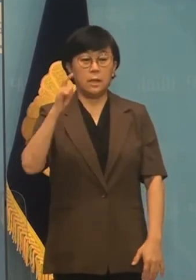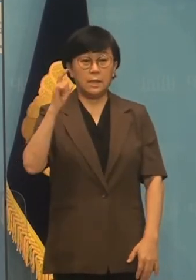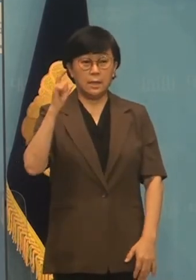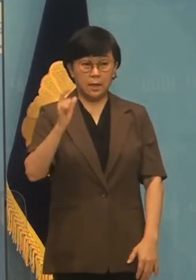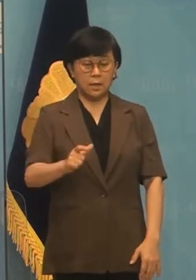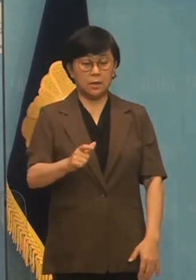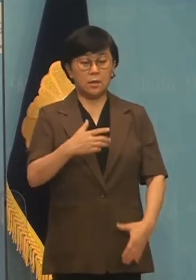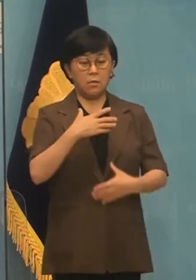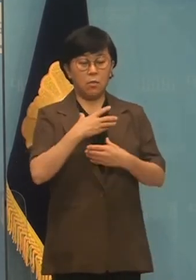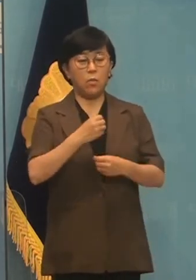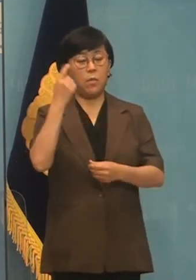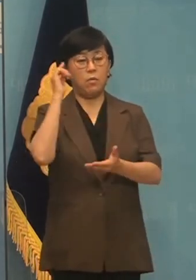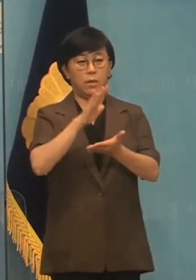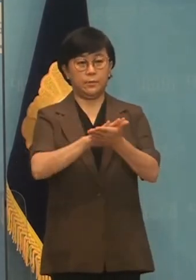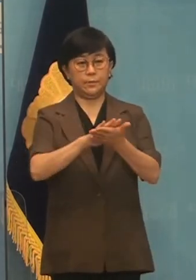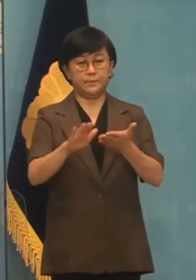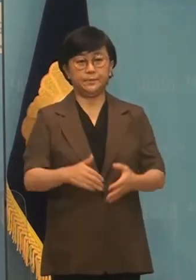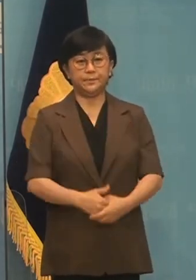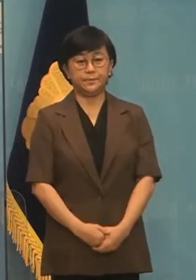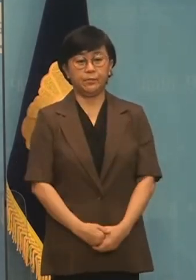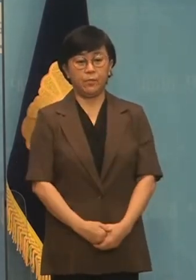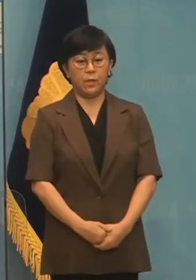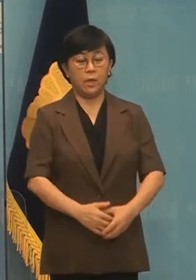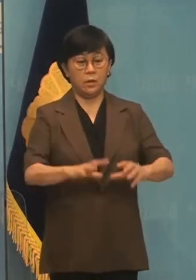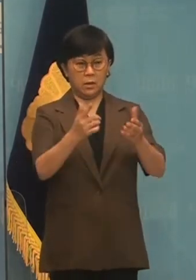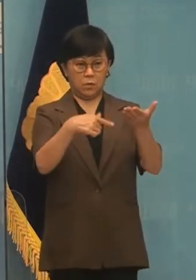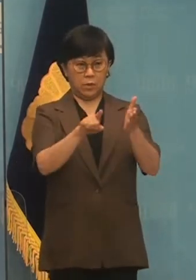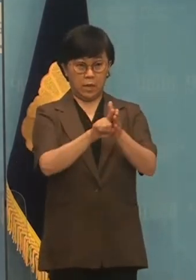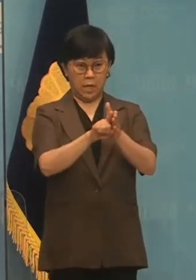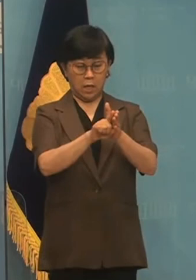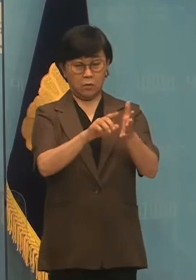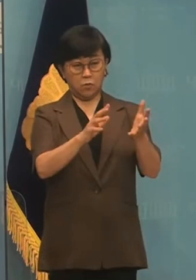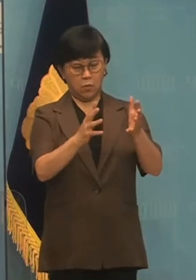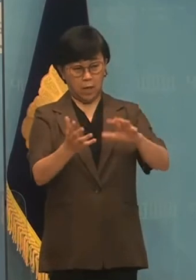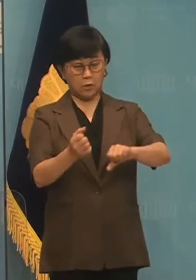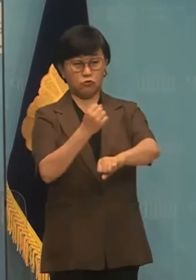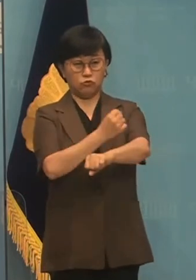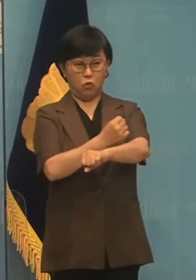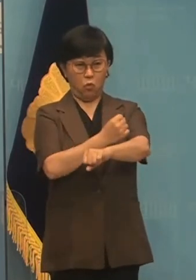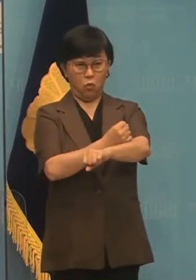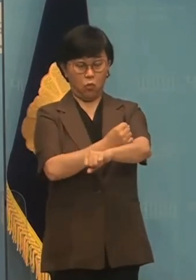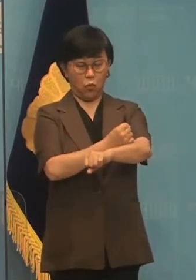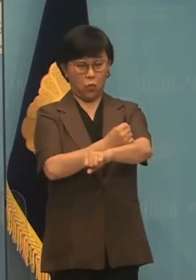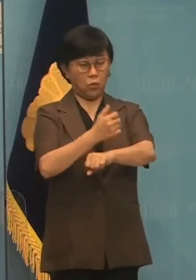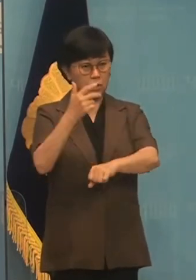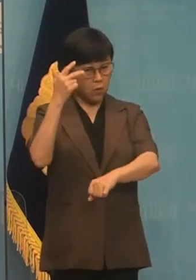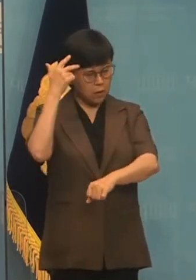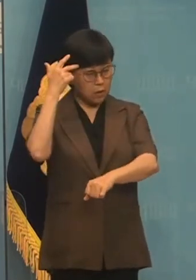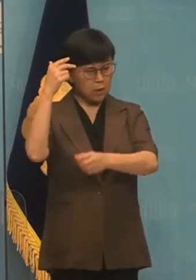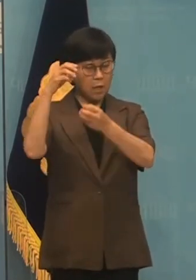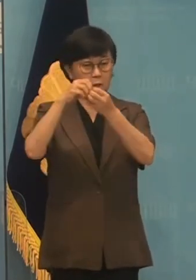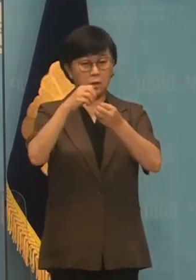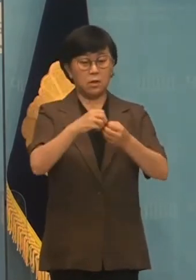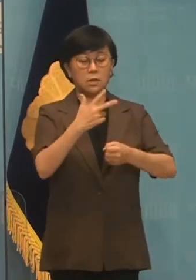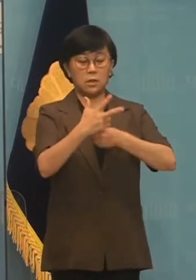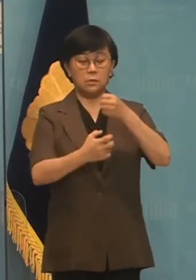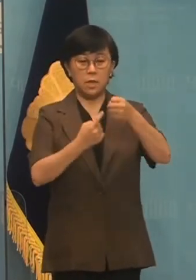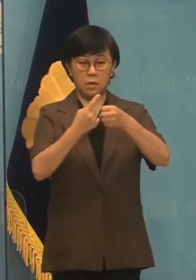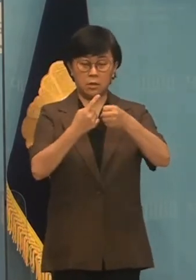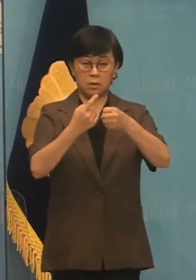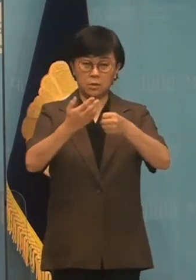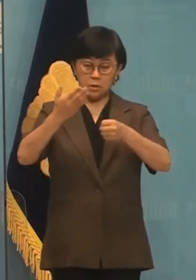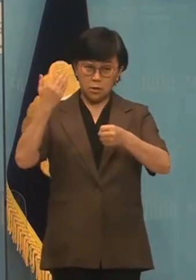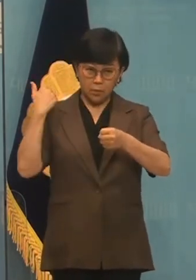안보는 평화입니다. 호국 영령들의 생고 헌신을 제대로 계승하는 것은 71년 전